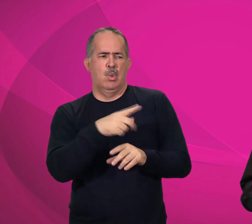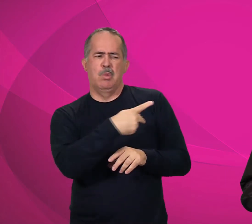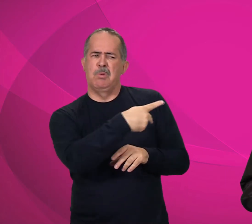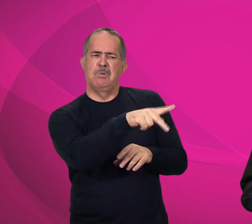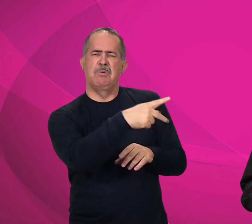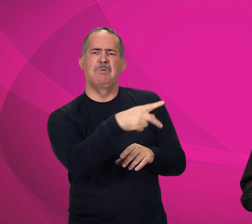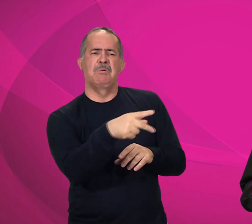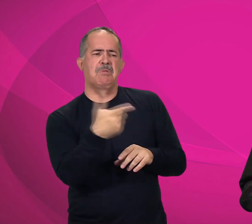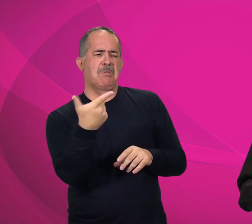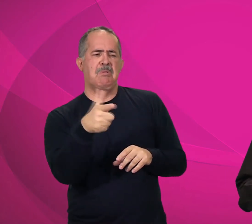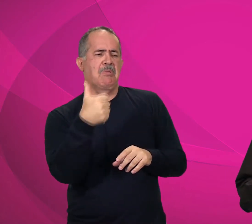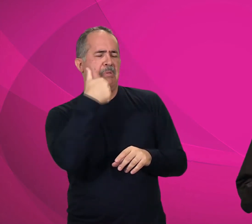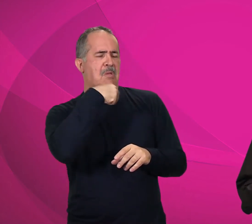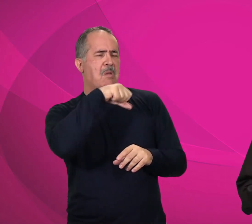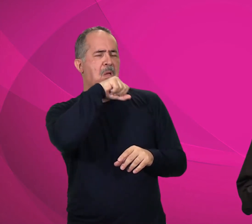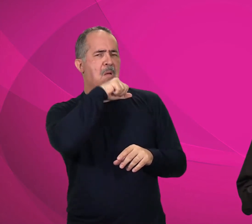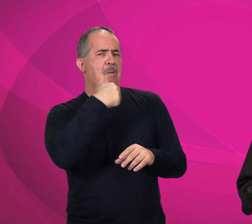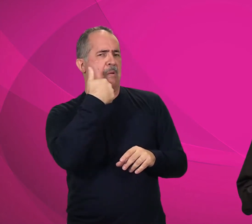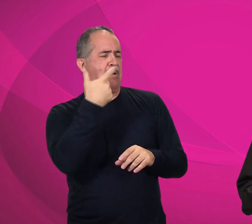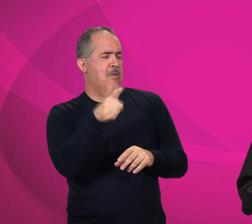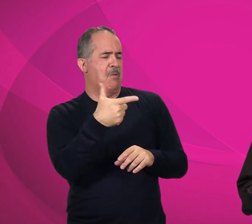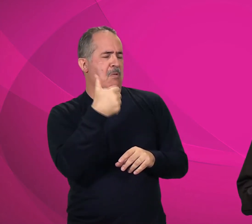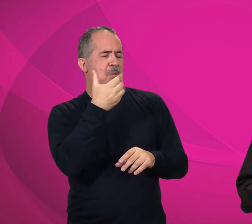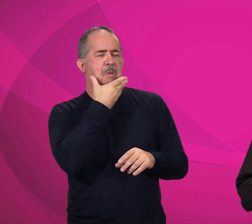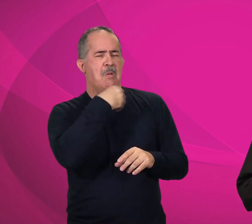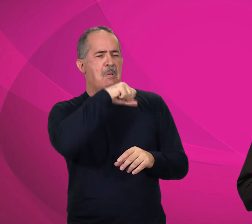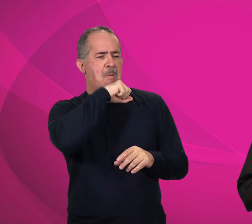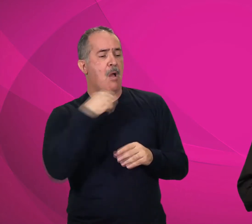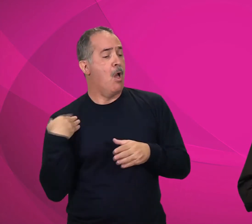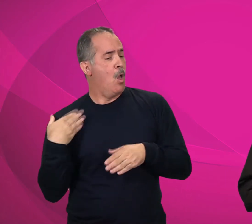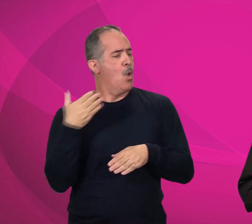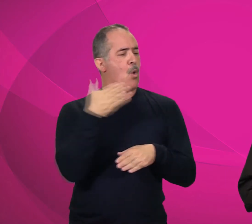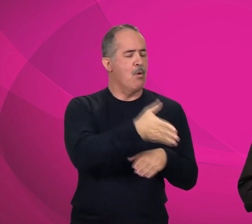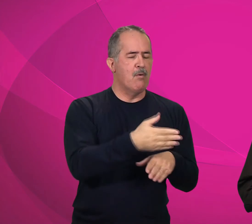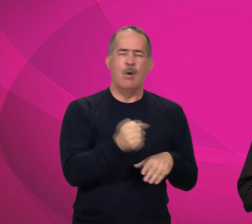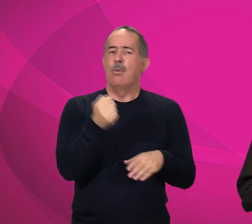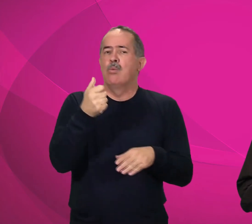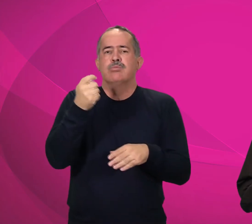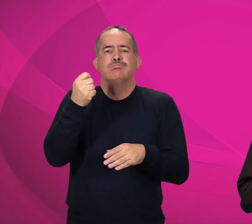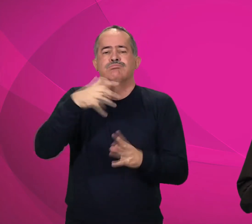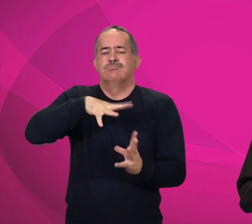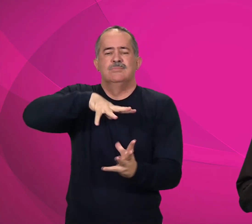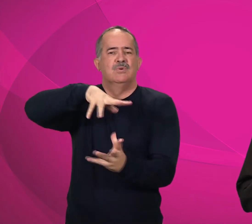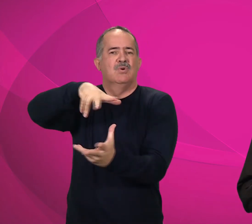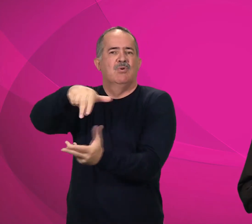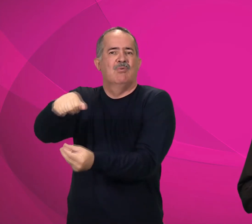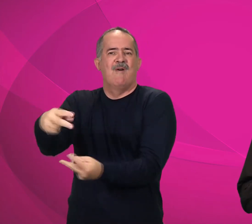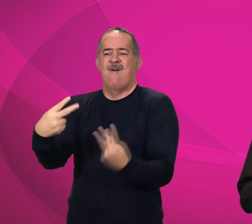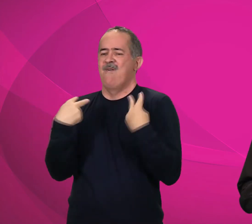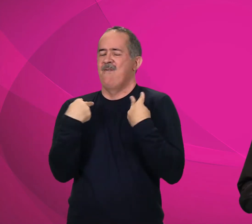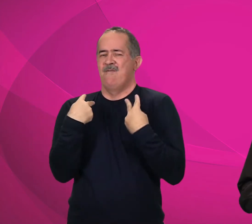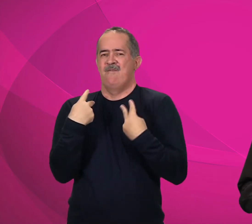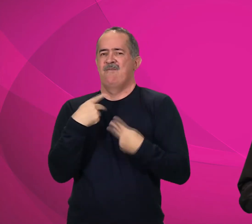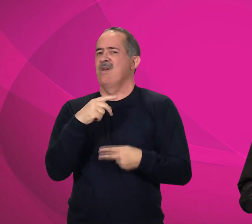órfãos, eu virei a vós. Pouco tempo ainda, e o mundo não mais me verá,